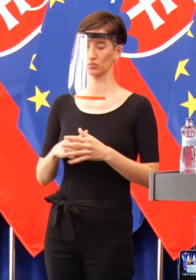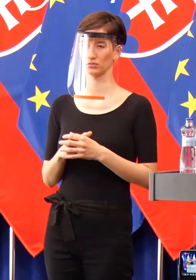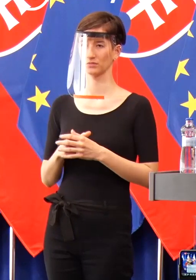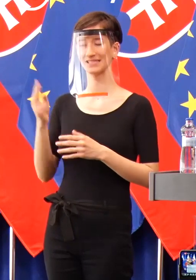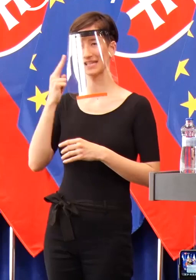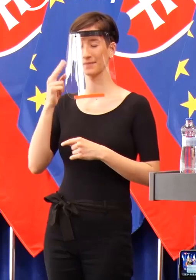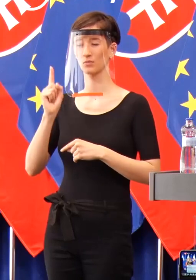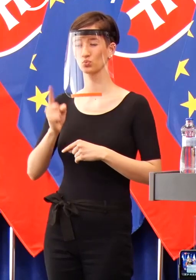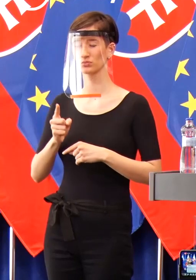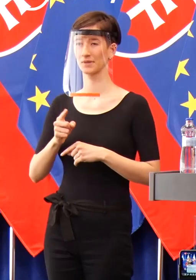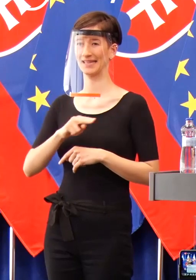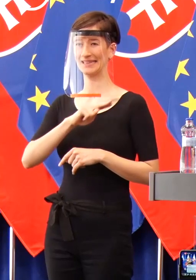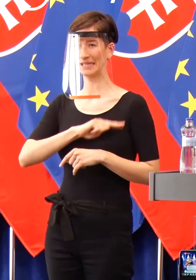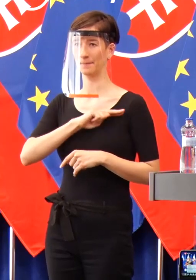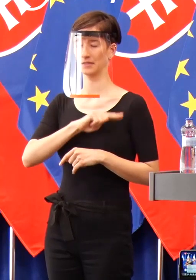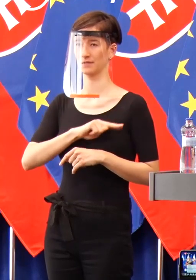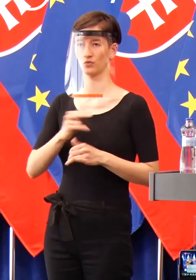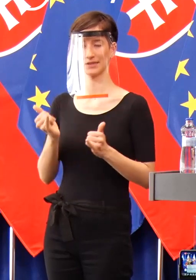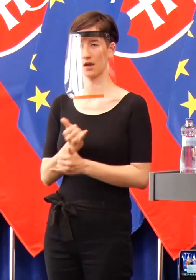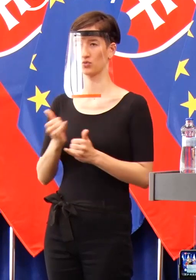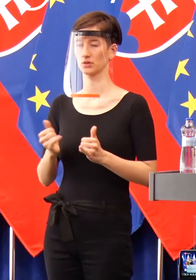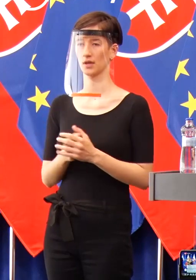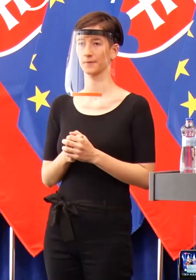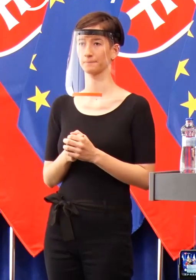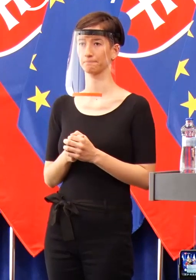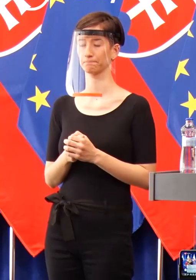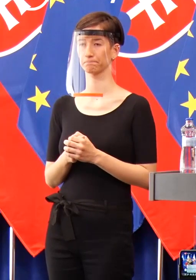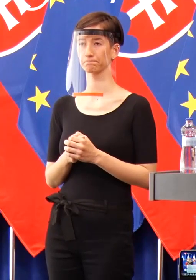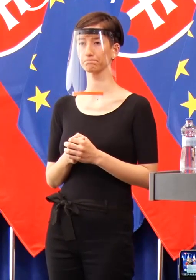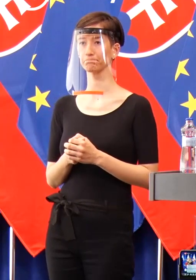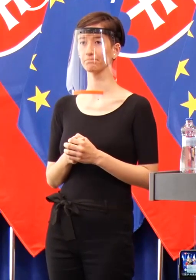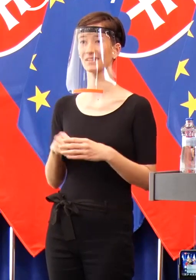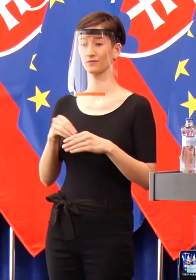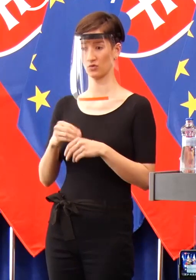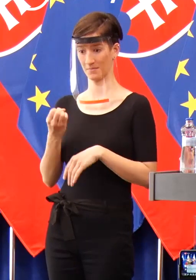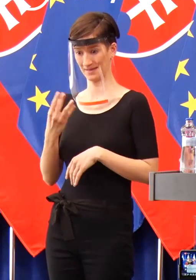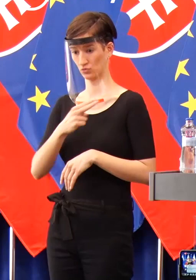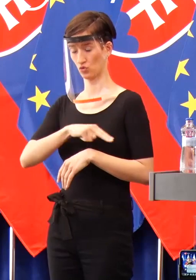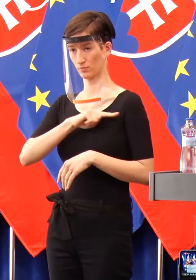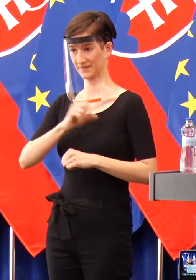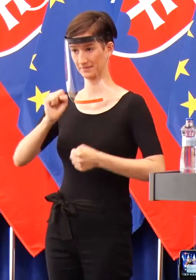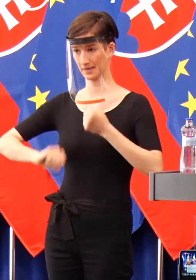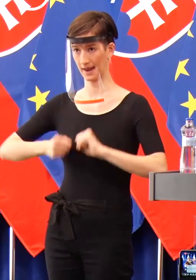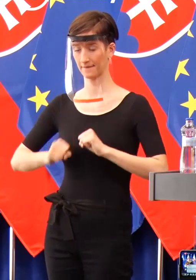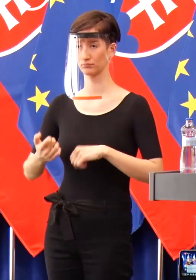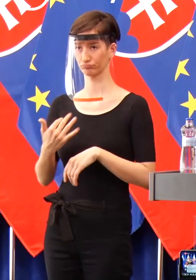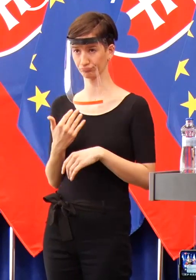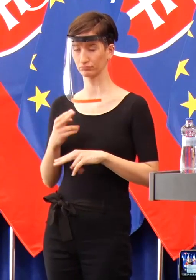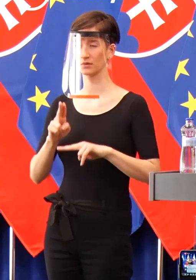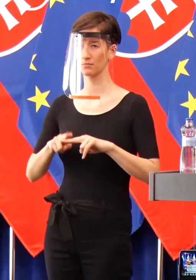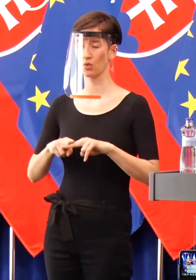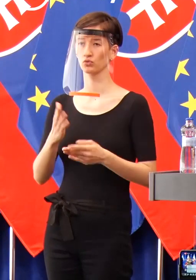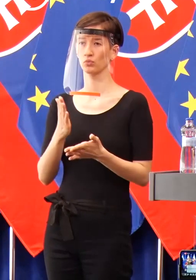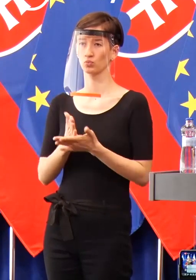trpezliví a platí v podstate veľmi jednoduchá rovnica. Čím viac sa budeme zodpovednejšie správať, tým skôr začneme